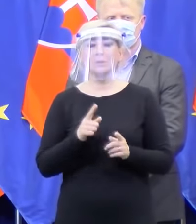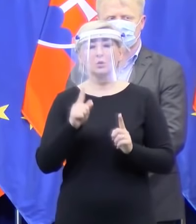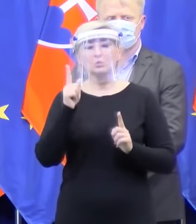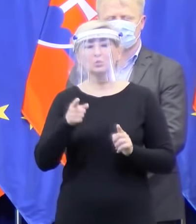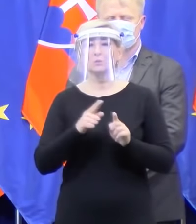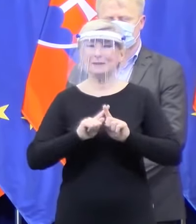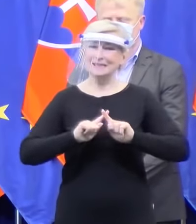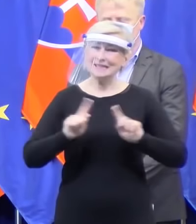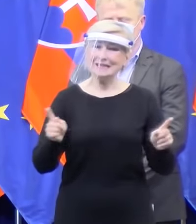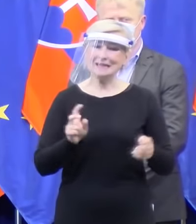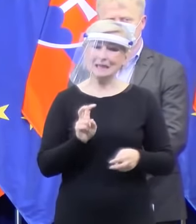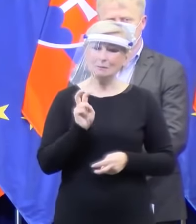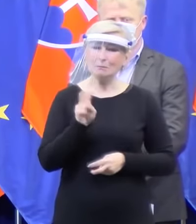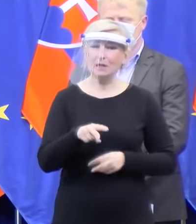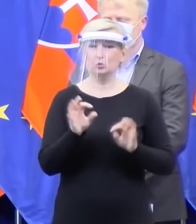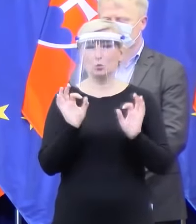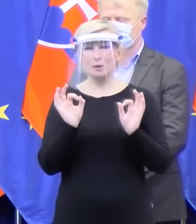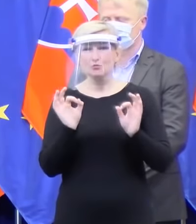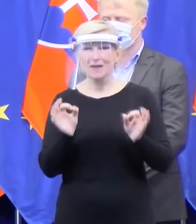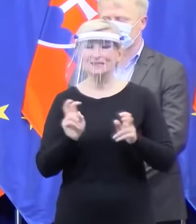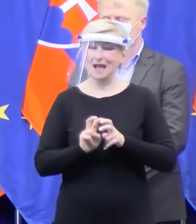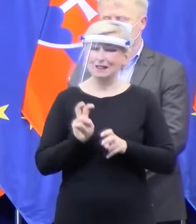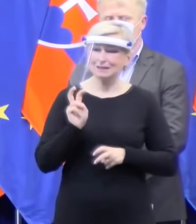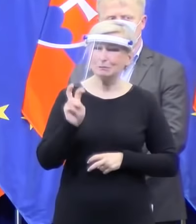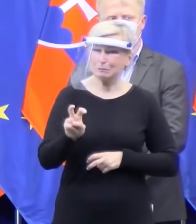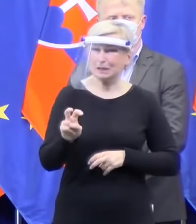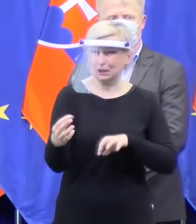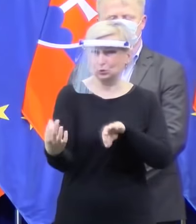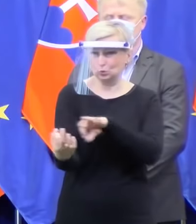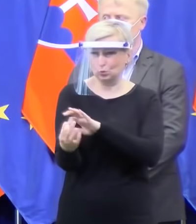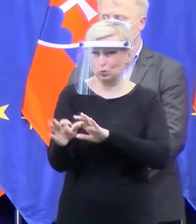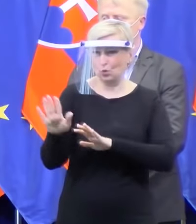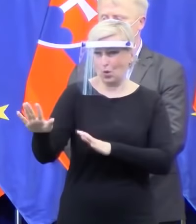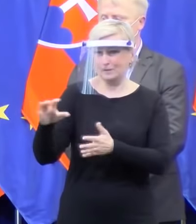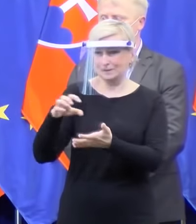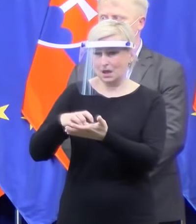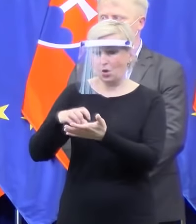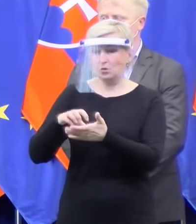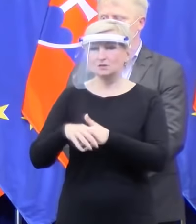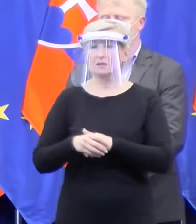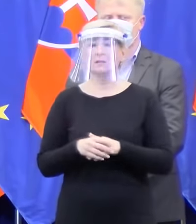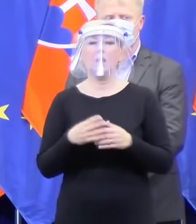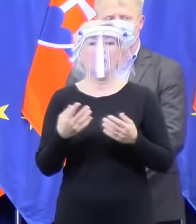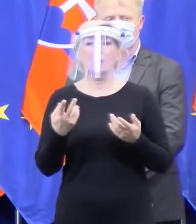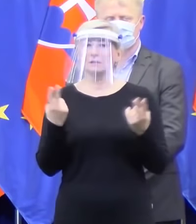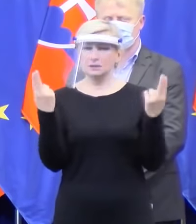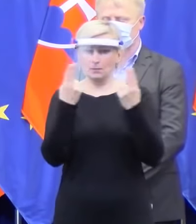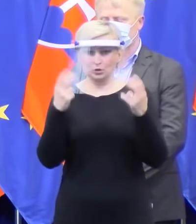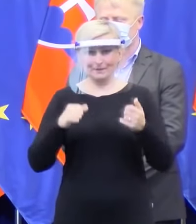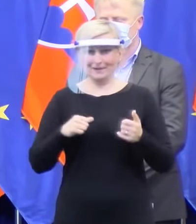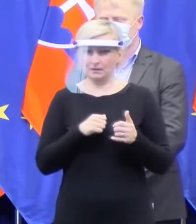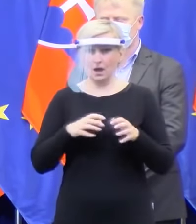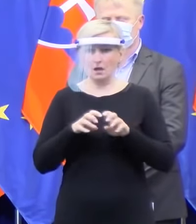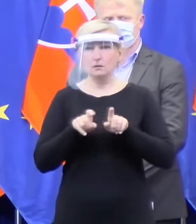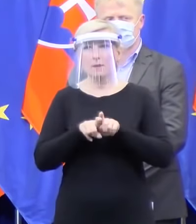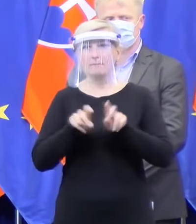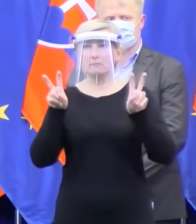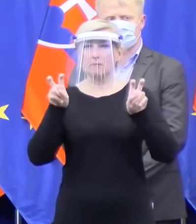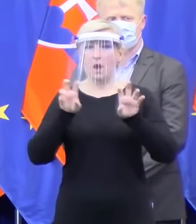špeciálny prístup. Zároveň by som teda nechcel ľudí strašiť, že teraz hneď automaticky aj ľudí v tých osadách, že